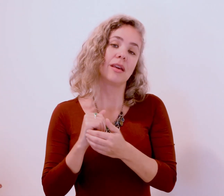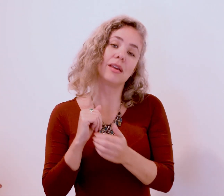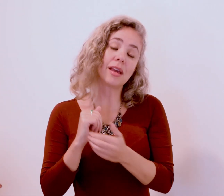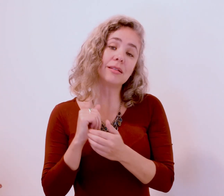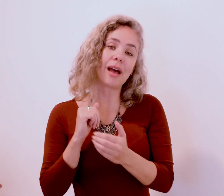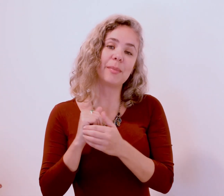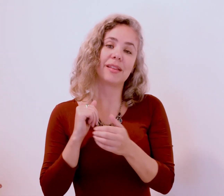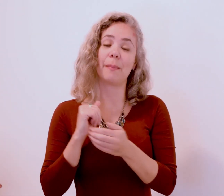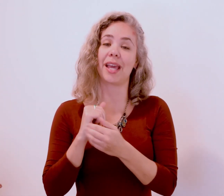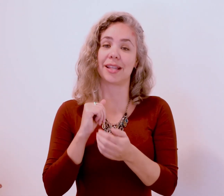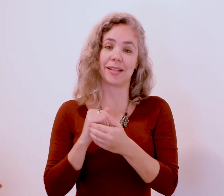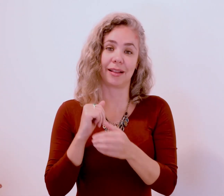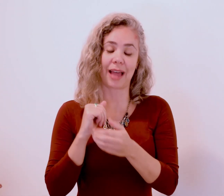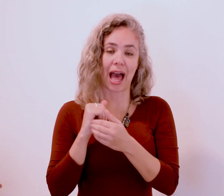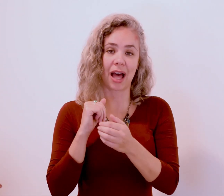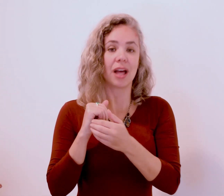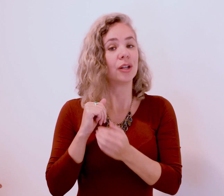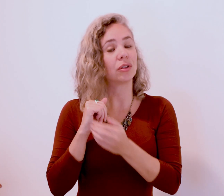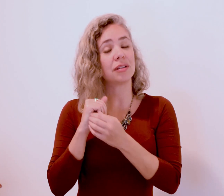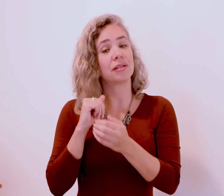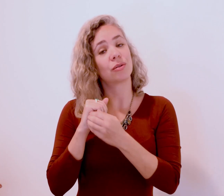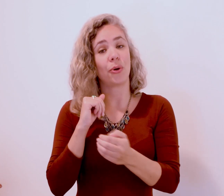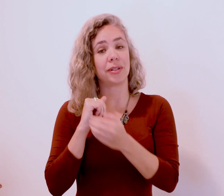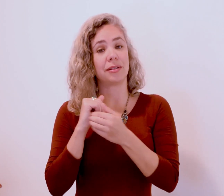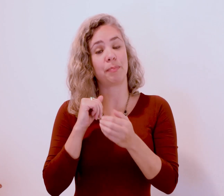Mesmo que as coisas pareçam ruins,